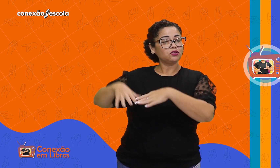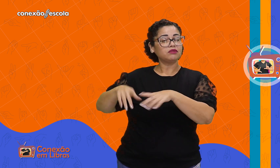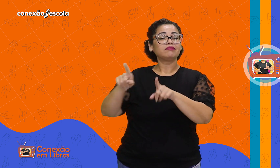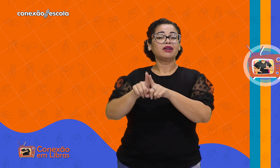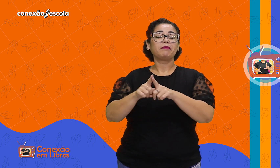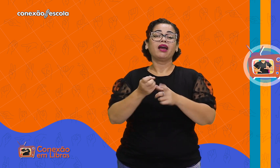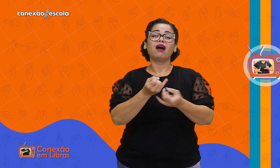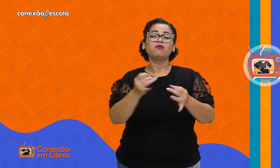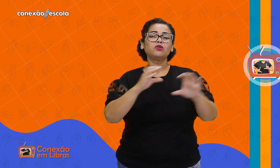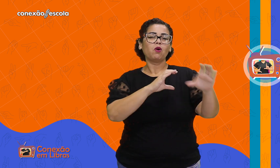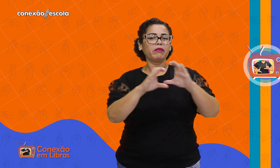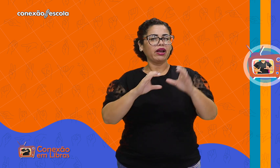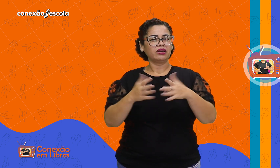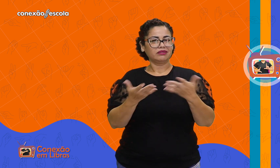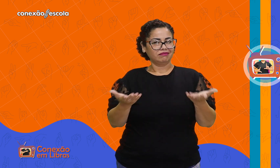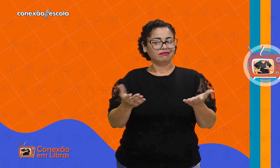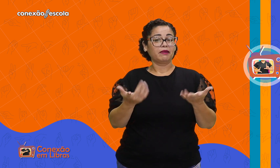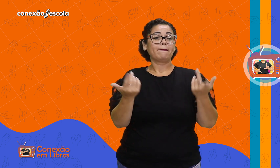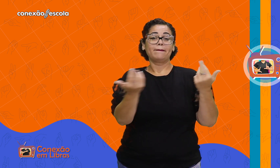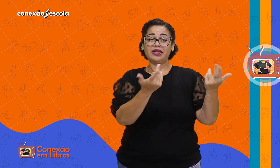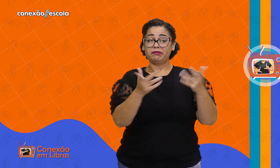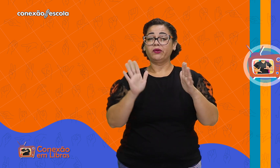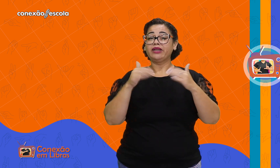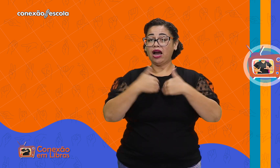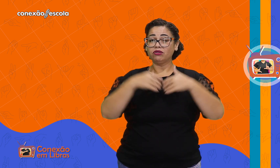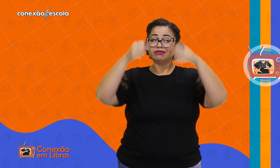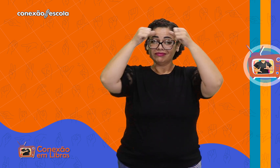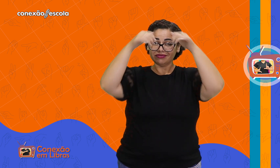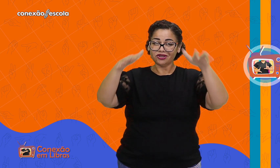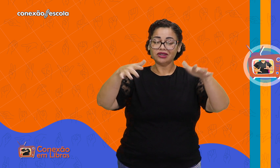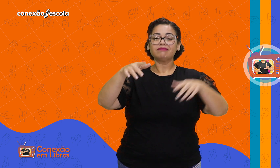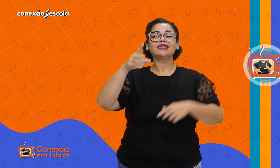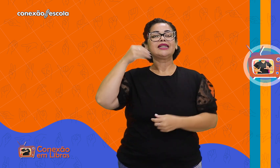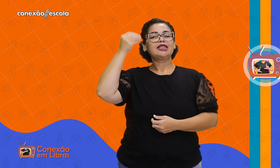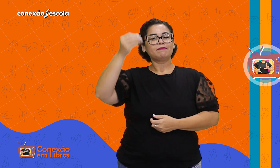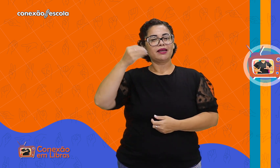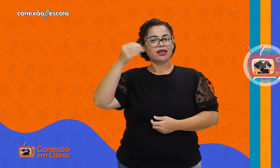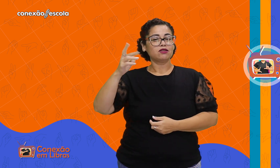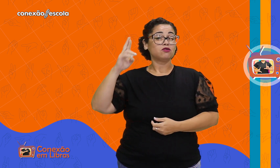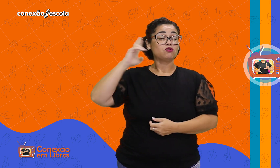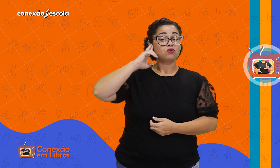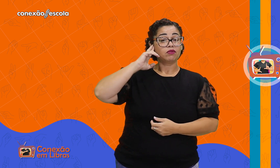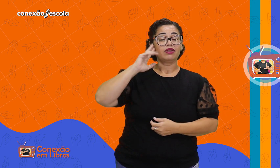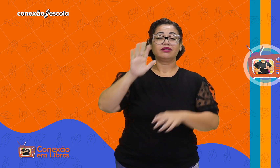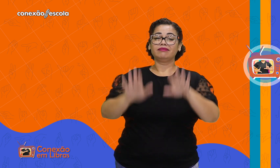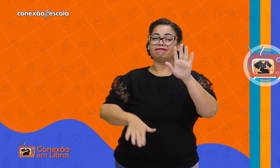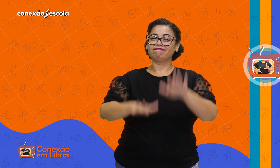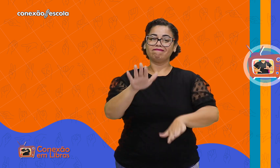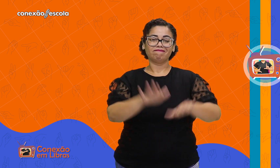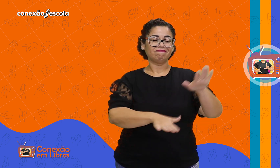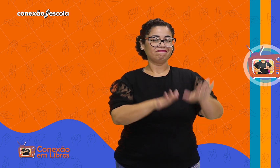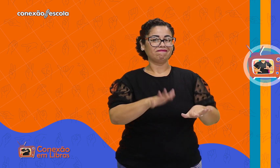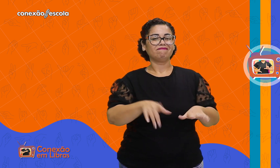audição e, por consequência, a comunicação, da mesma forma que no autismo, a experiência da surdez varia